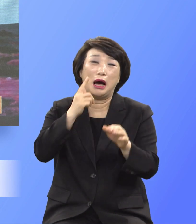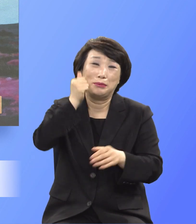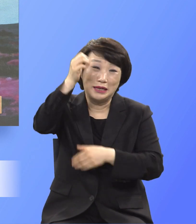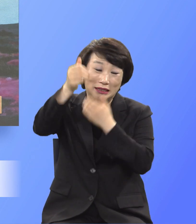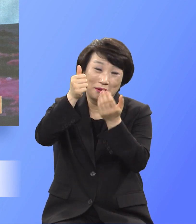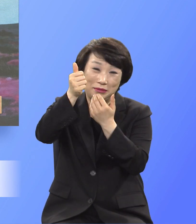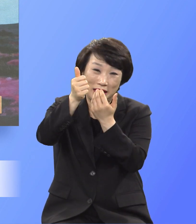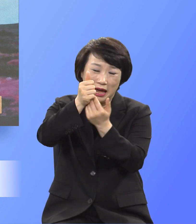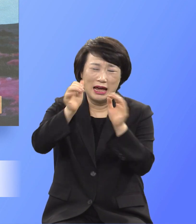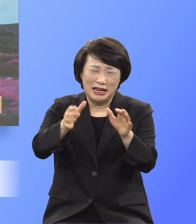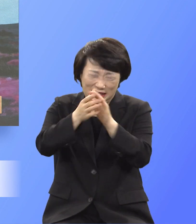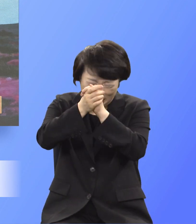압박에 간구었는데